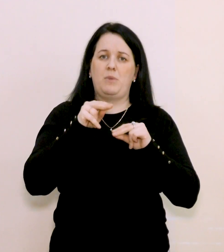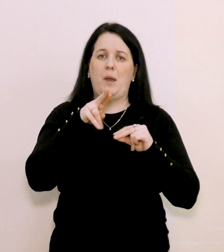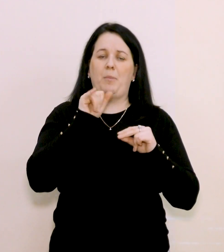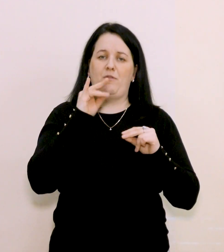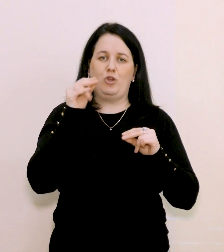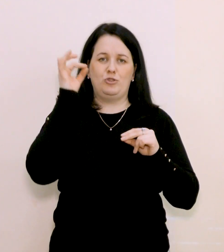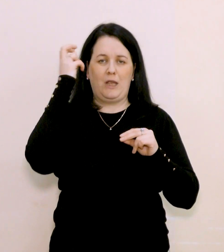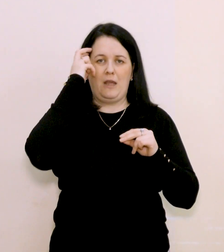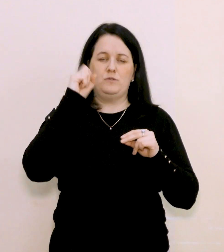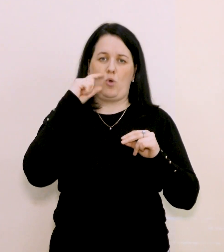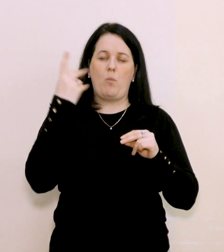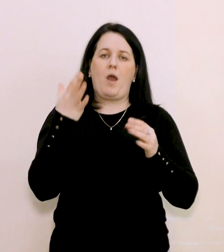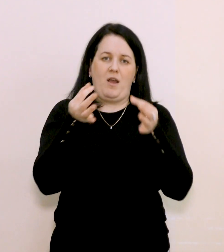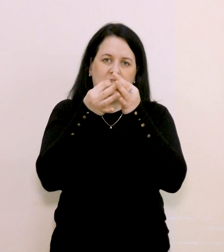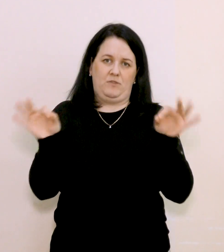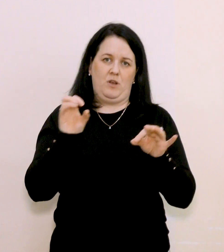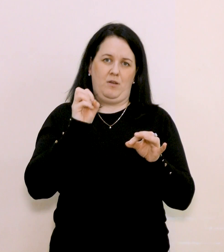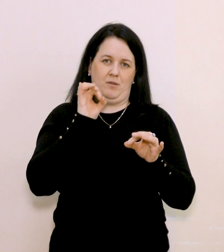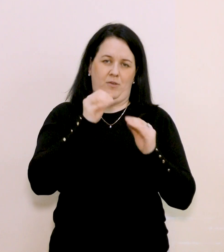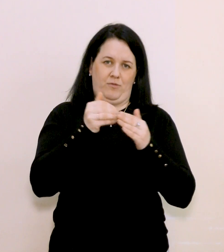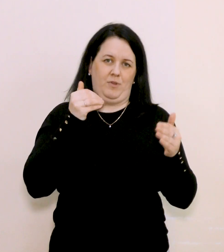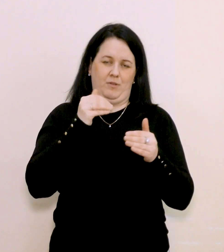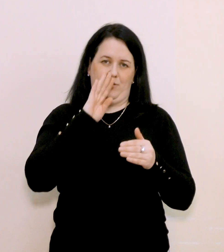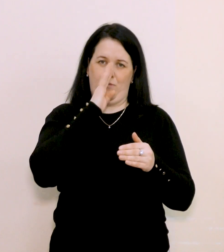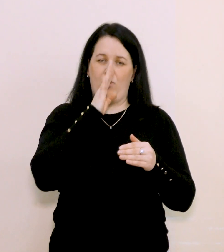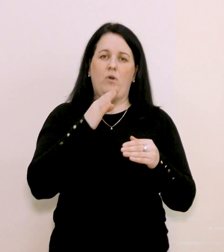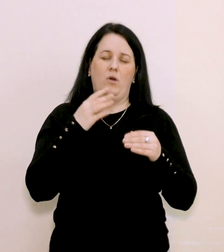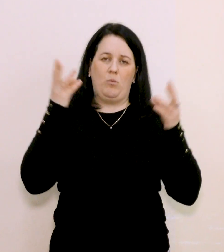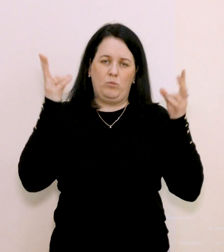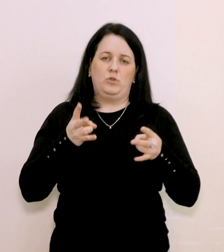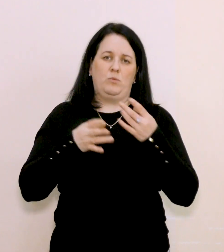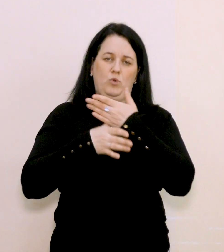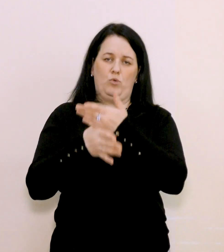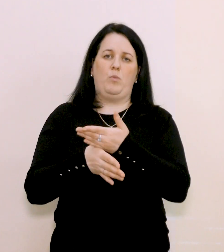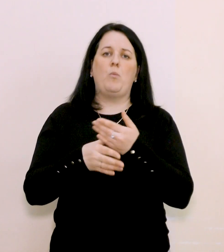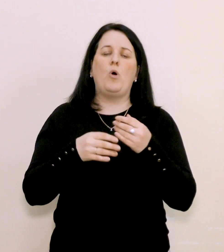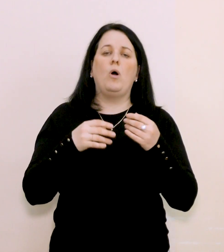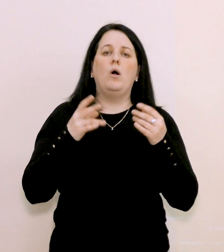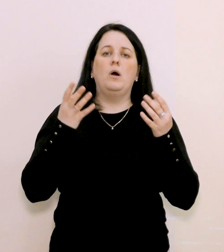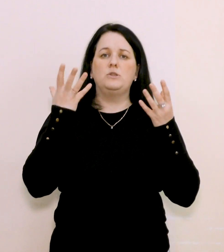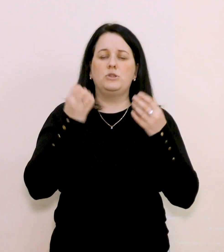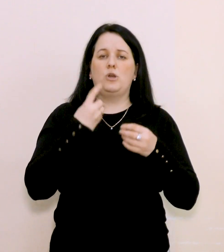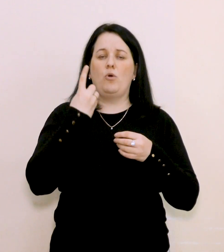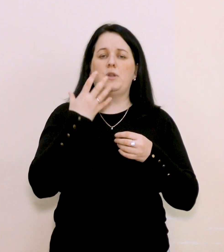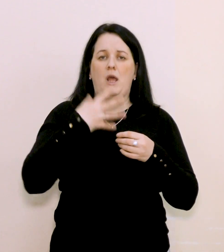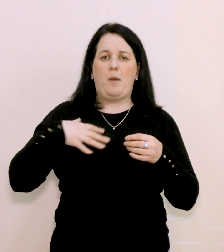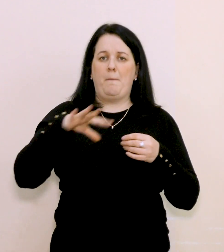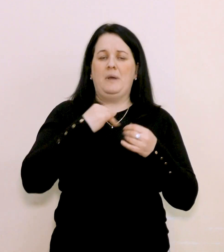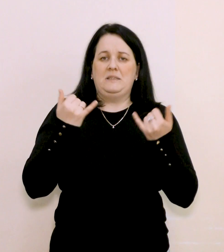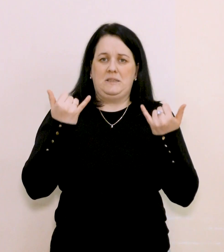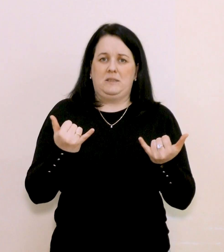Київської області, яка звільнена від орків, необхідною допомогою. Ще одне ми зараз